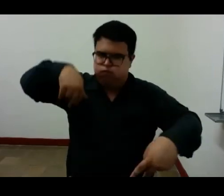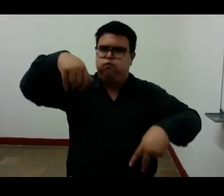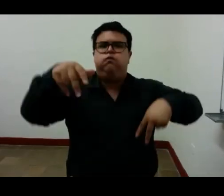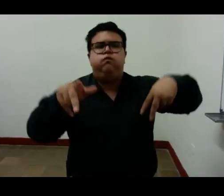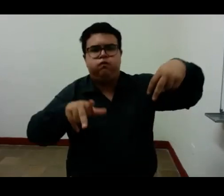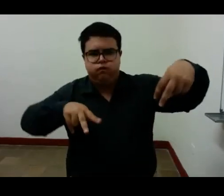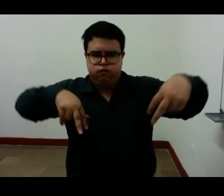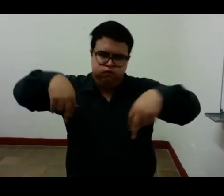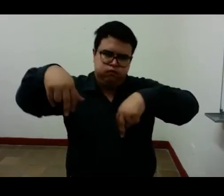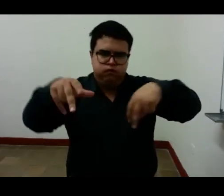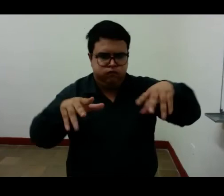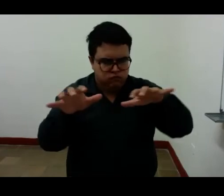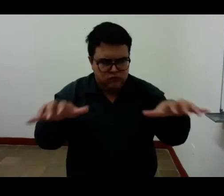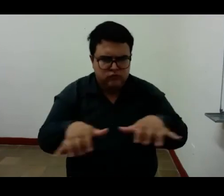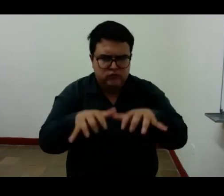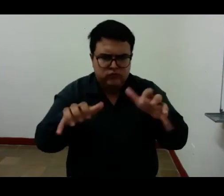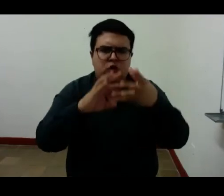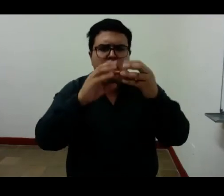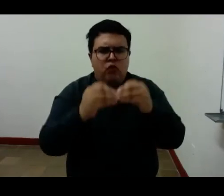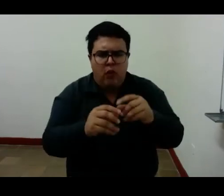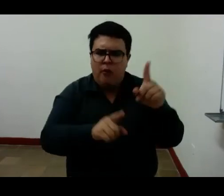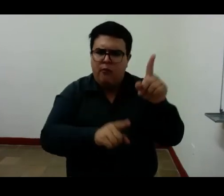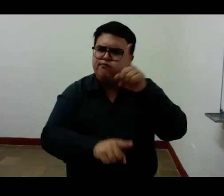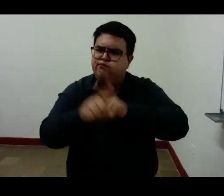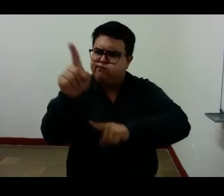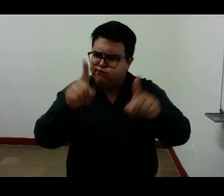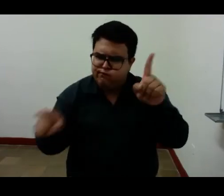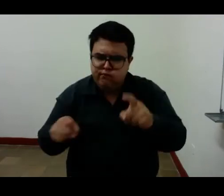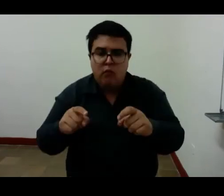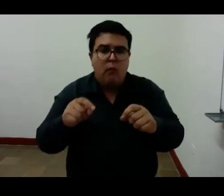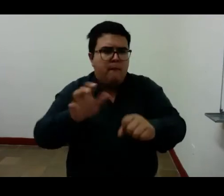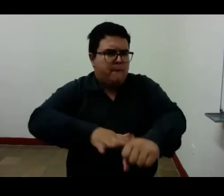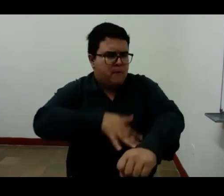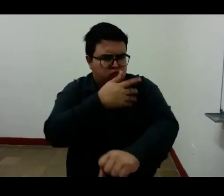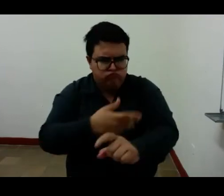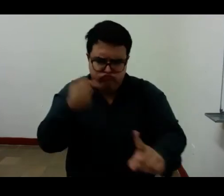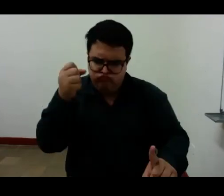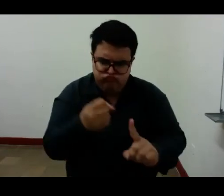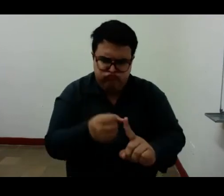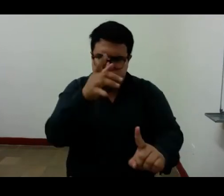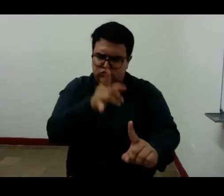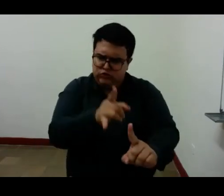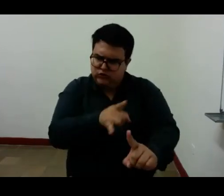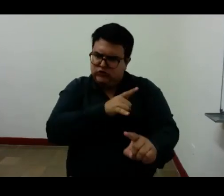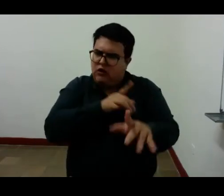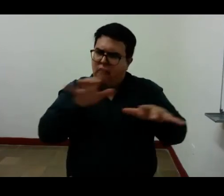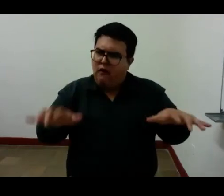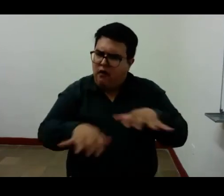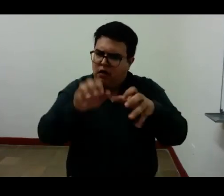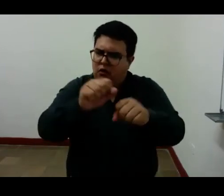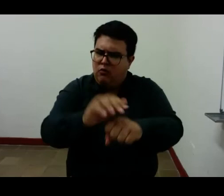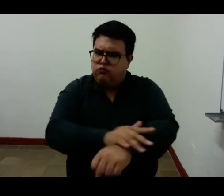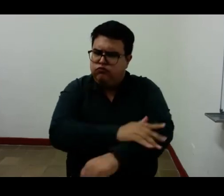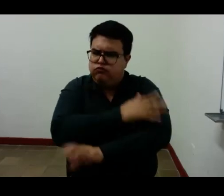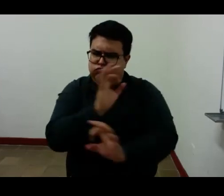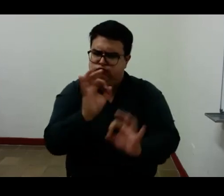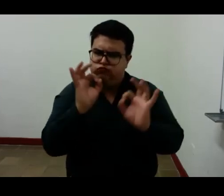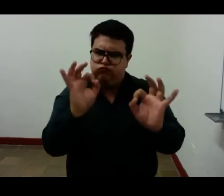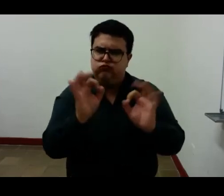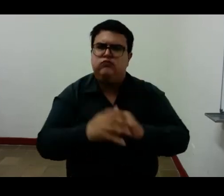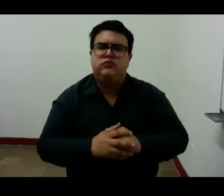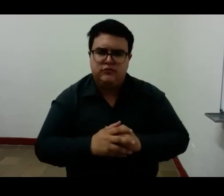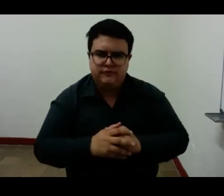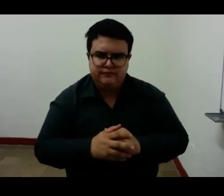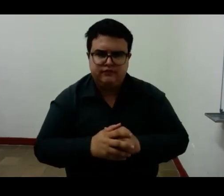la intensidad de la música de la música como poder de metamorfosis en un